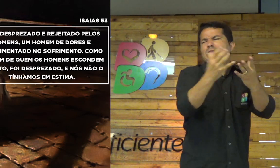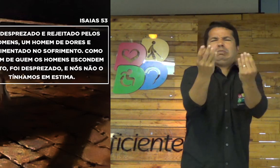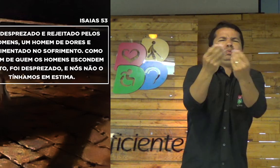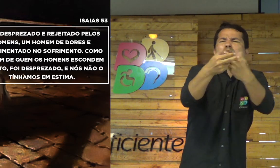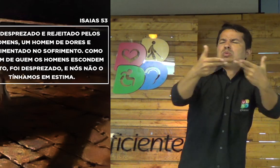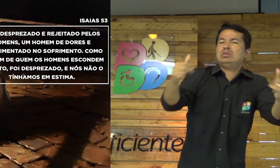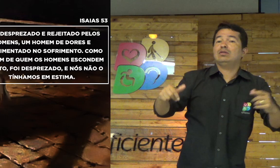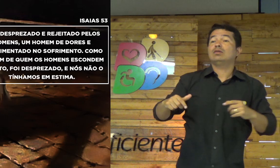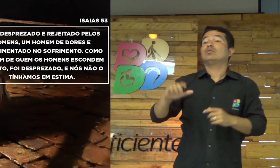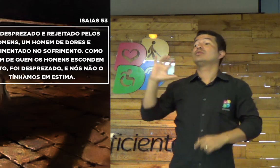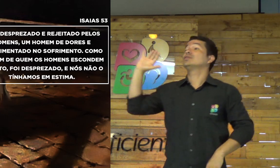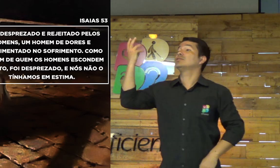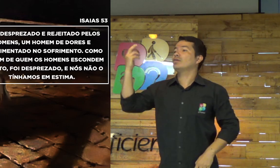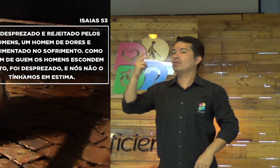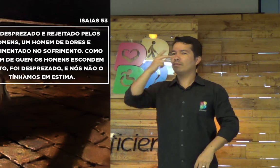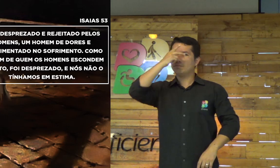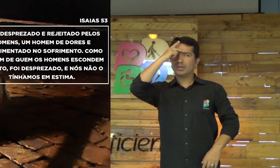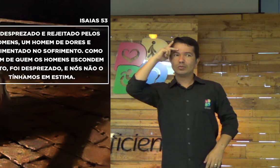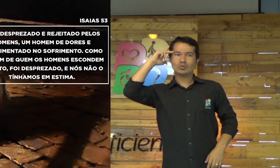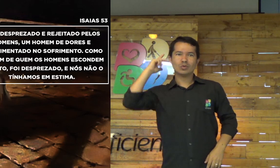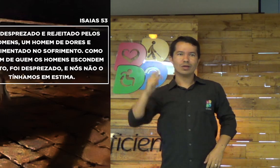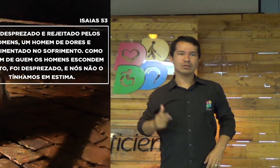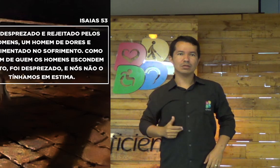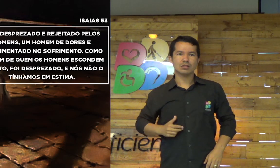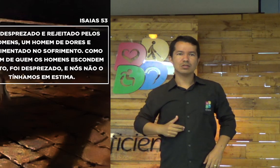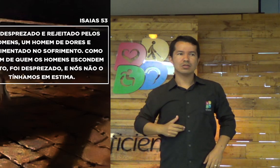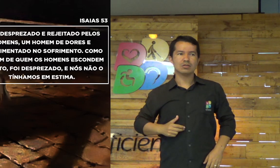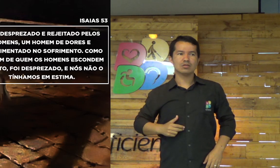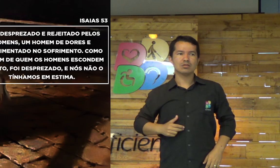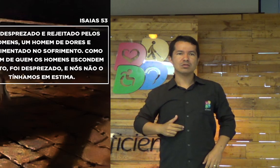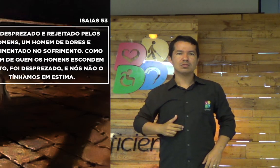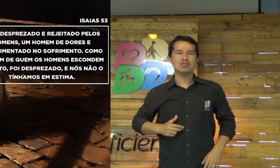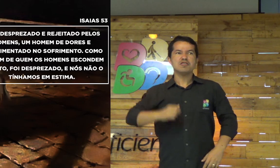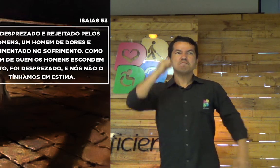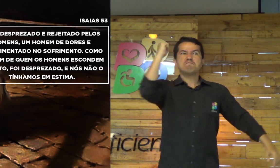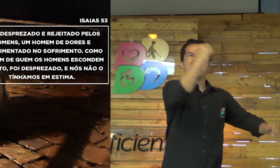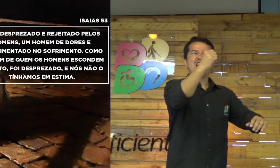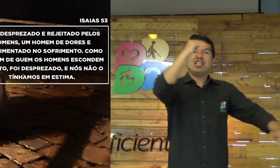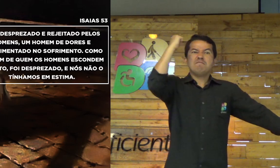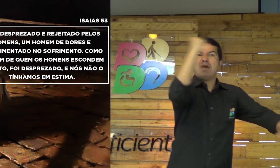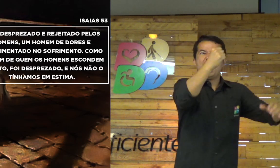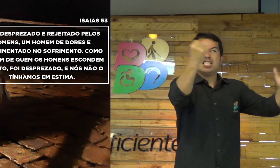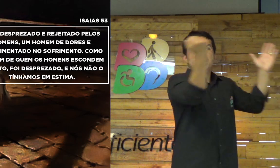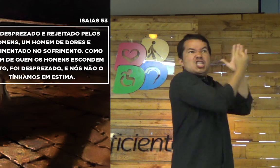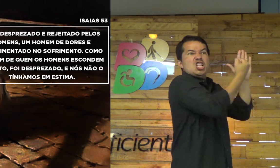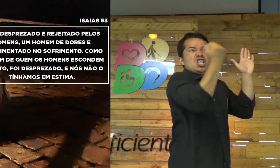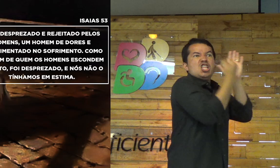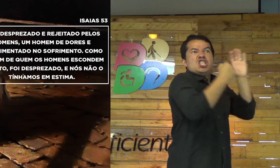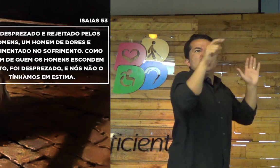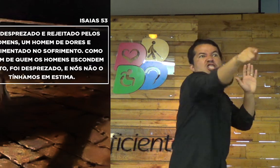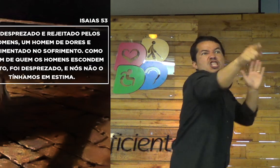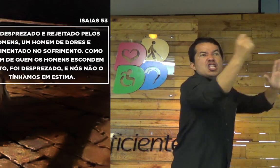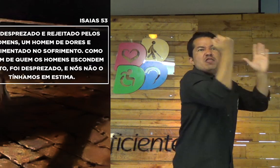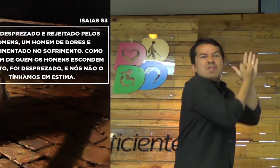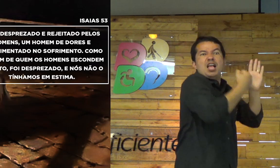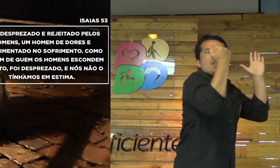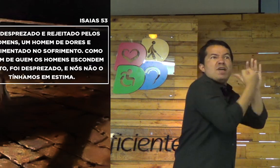ajudando, fazendo muitas coisas. Mas o que aconteceu? As pessoas queriam matar Jesus, falando,